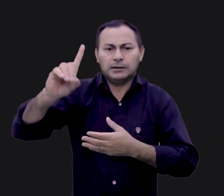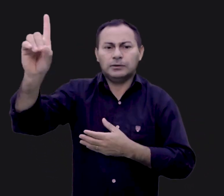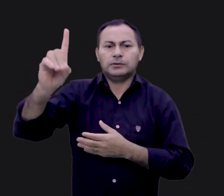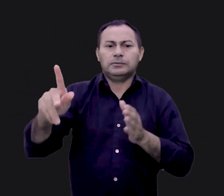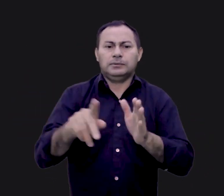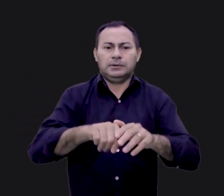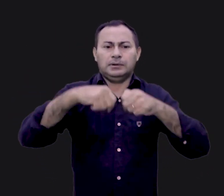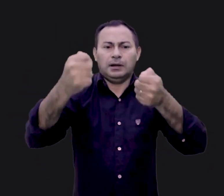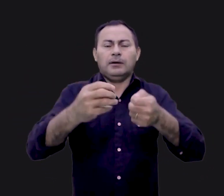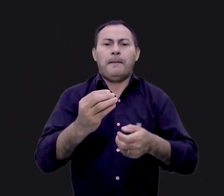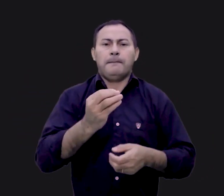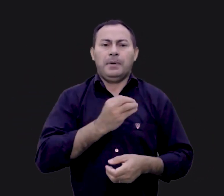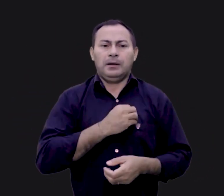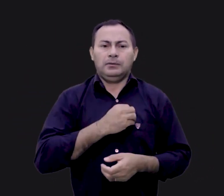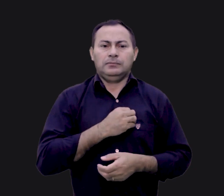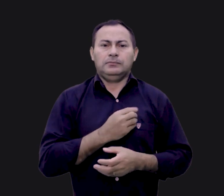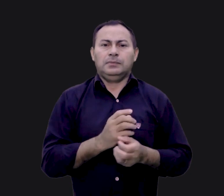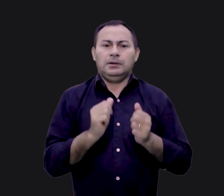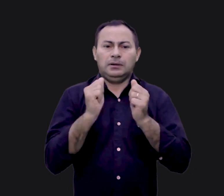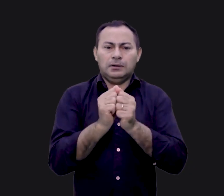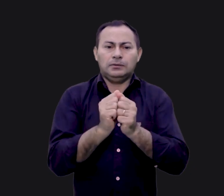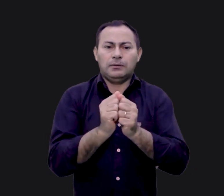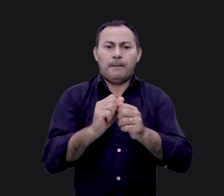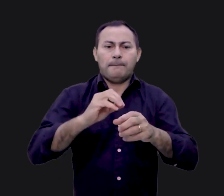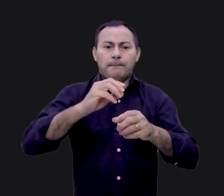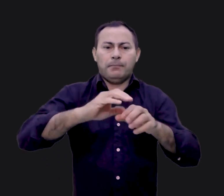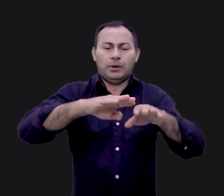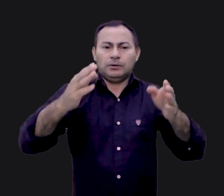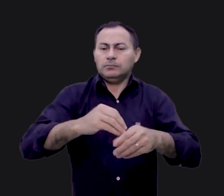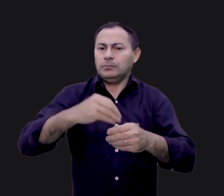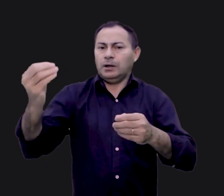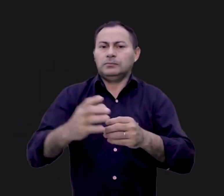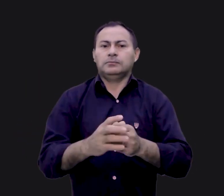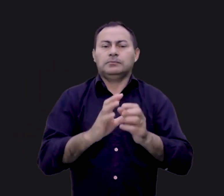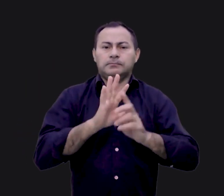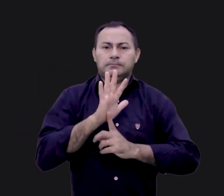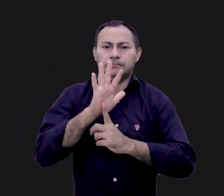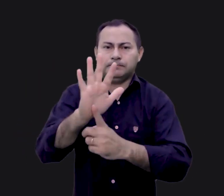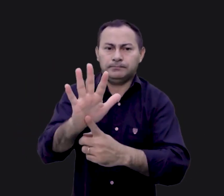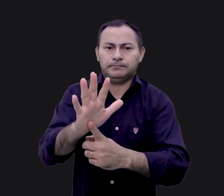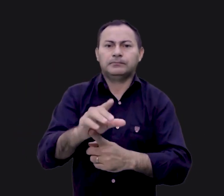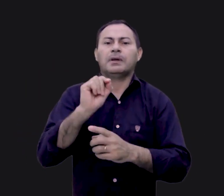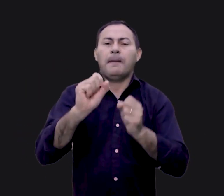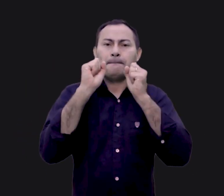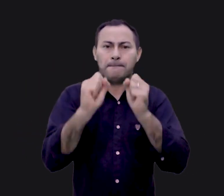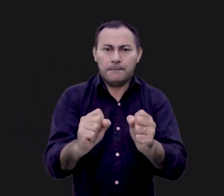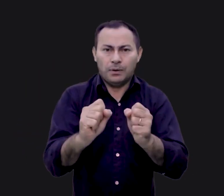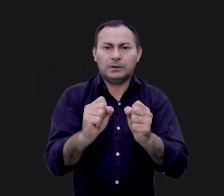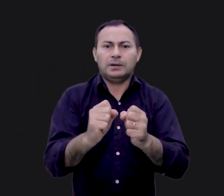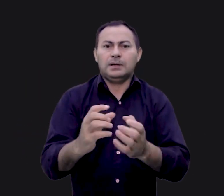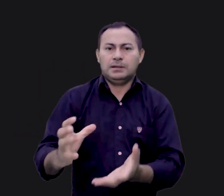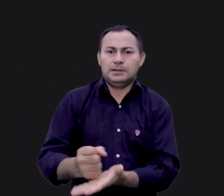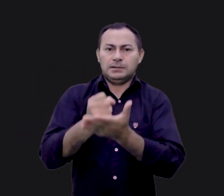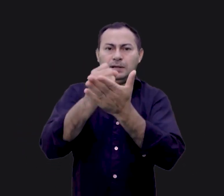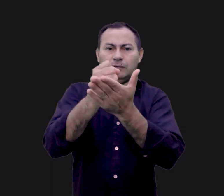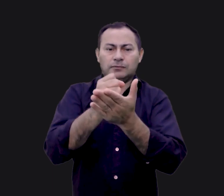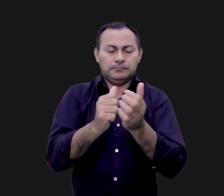a Deus por ele dar ao pecador que estava lá no portão do pátio uma revelação de que ele poderia ser salvo e se